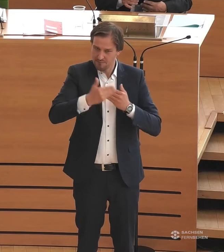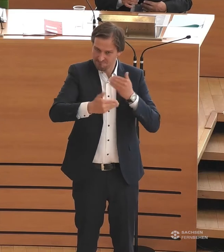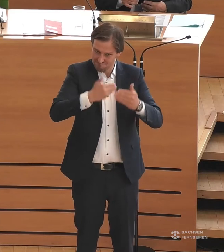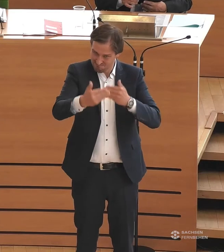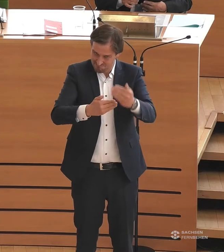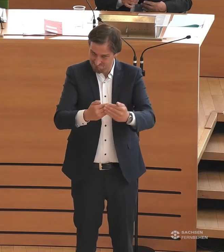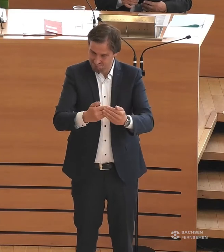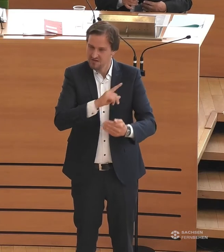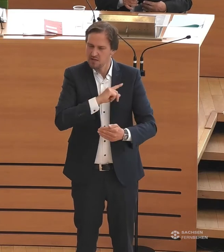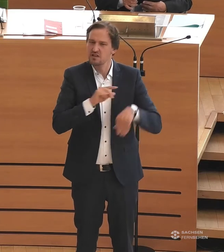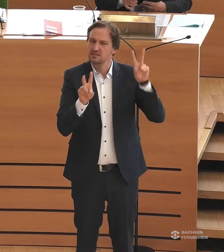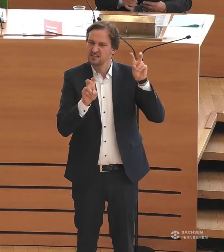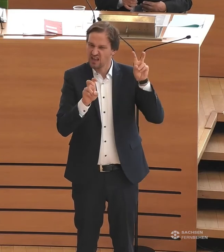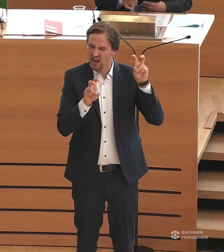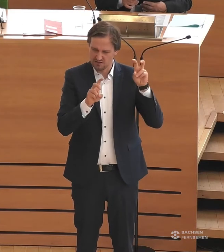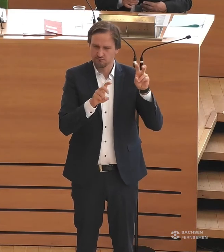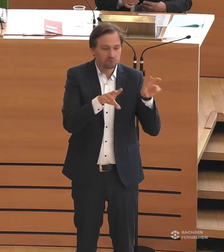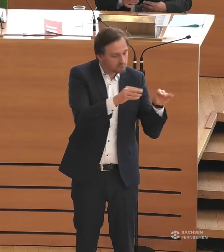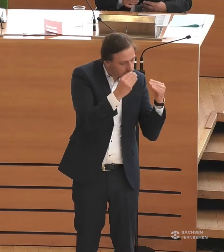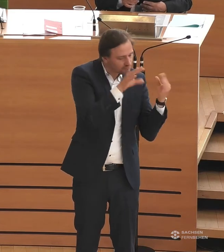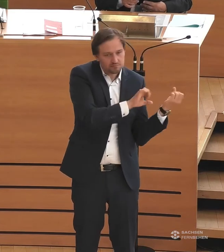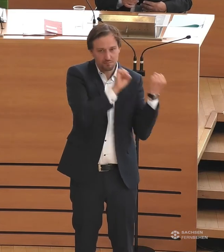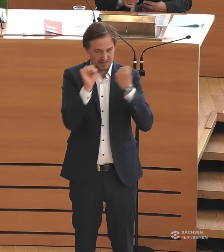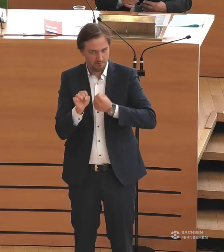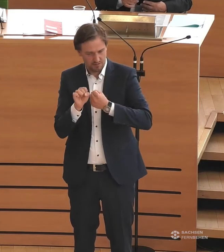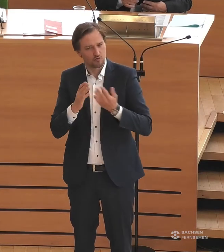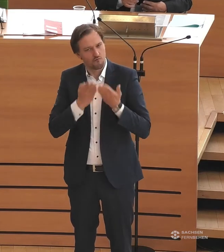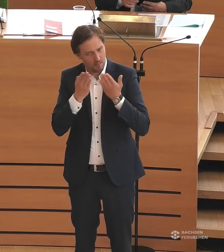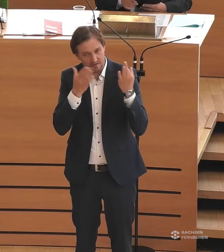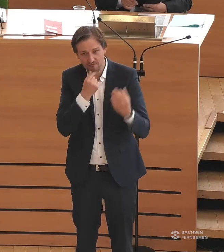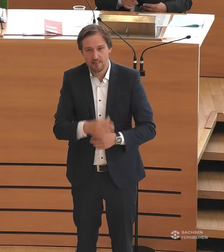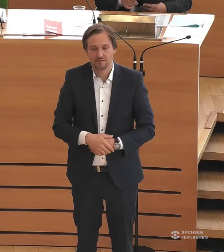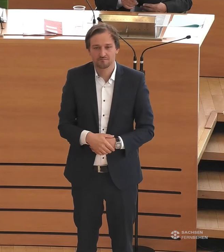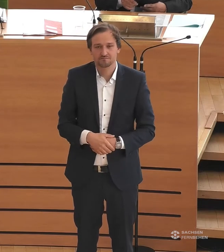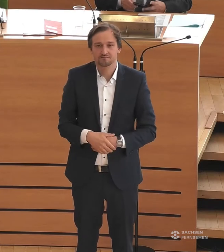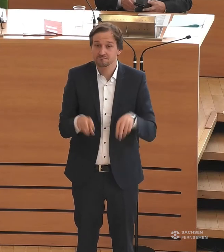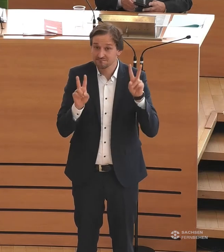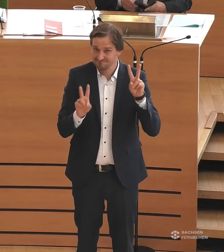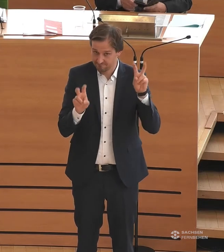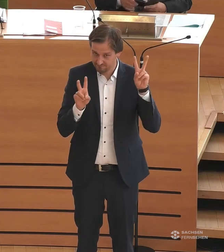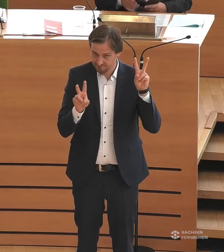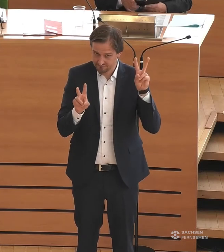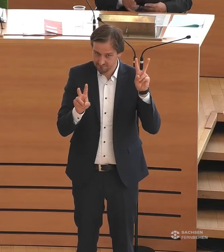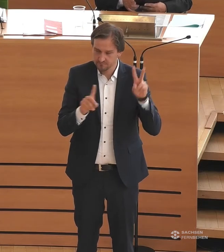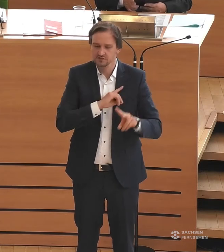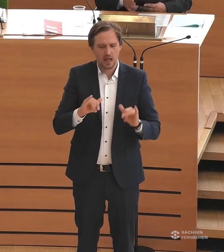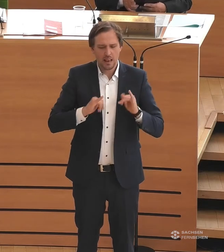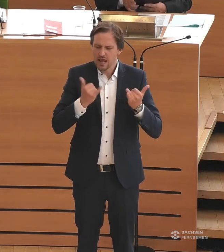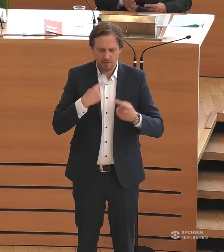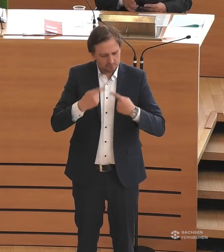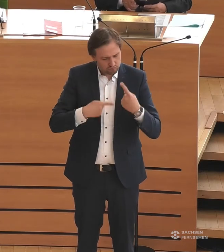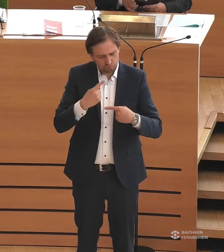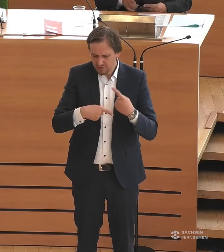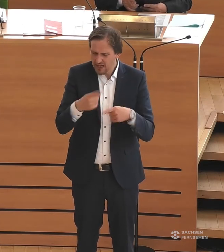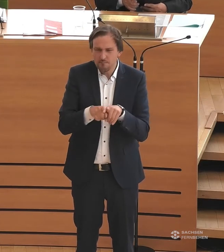ein Zitat mitgebracht, das ich hier kurz verlesen möchte. Das lautet, ich gehe durch das Leben ständig mit